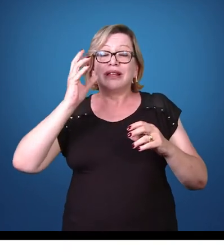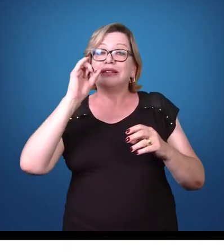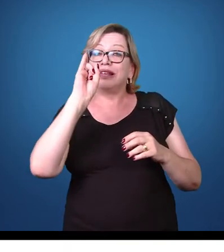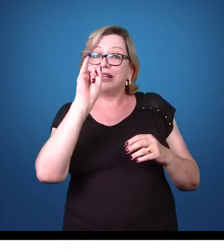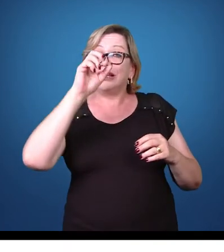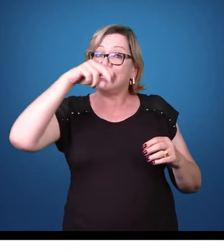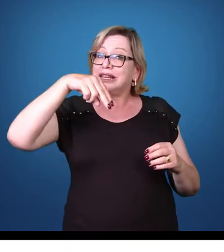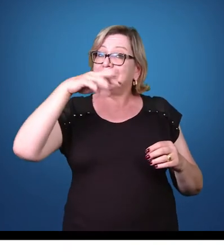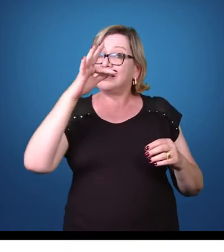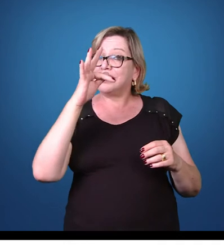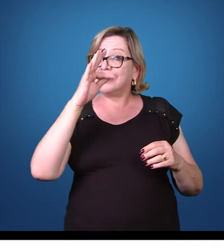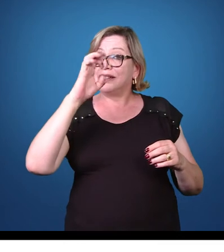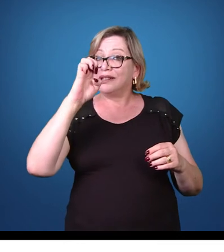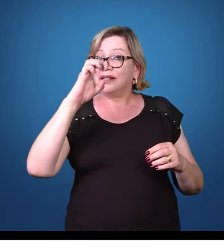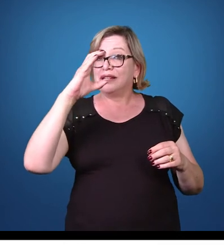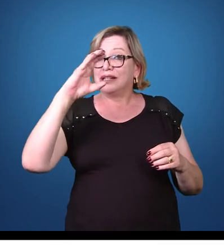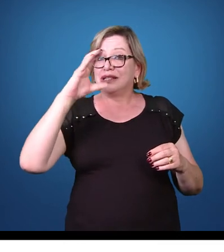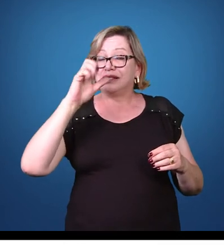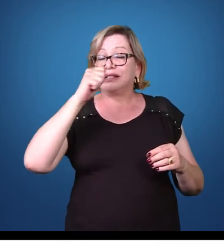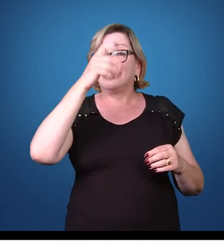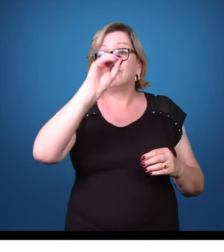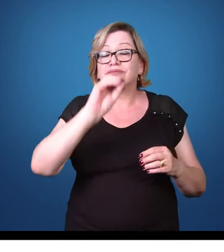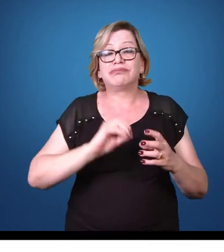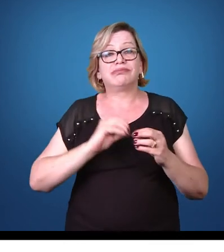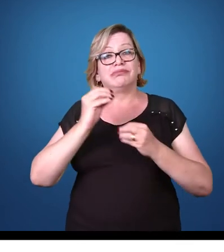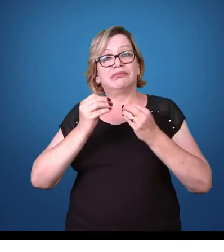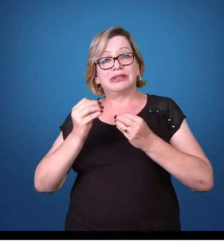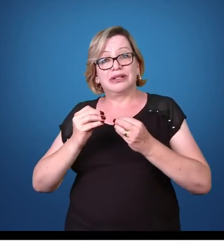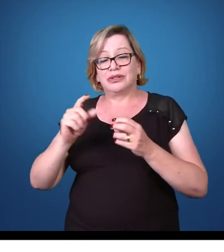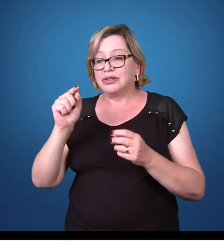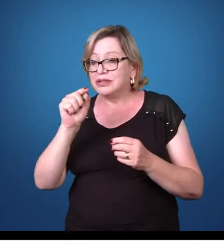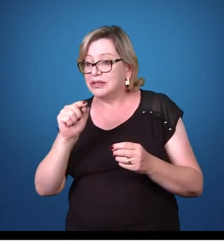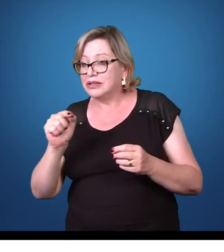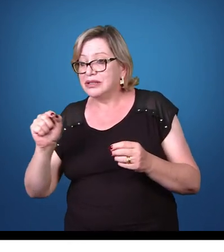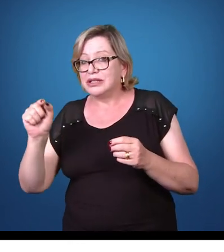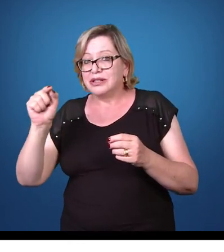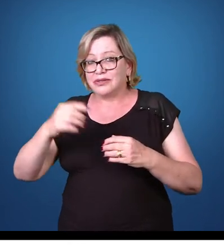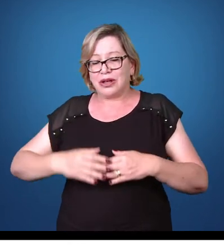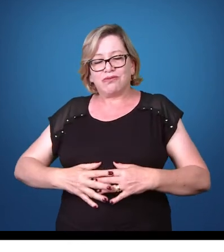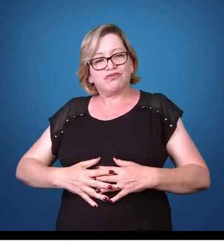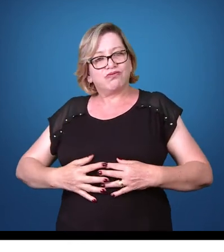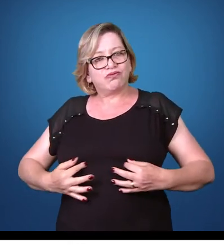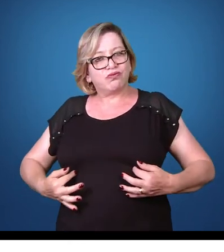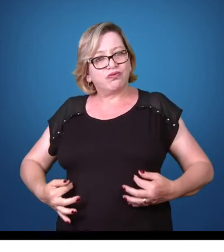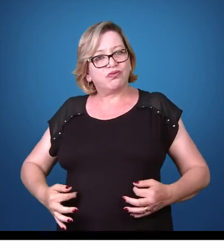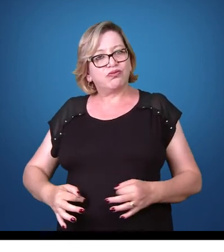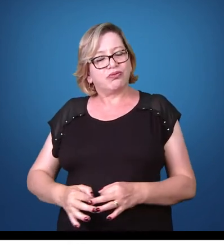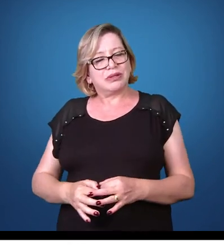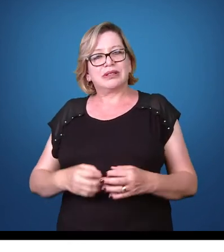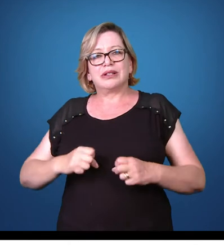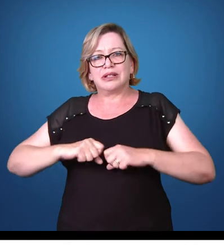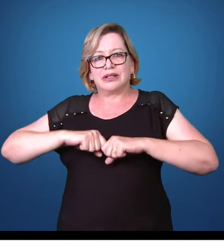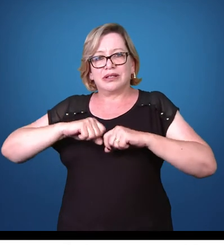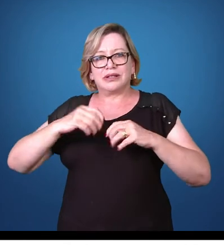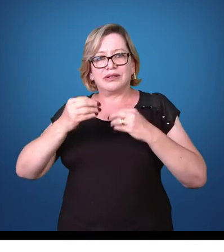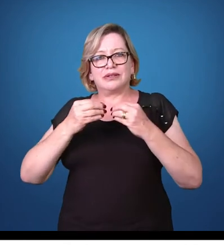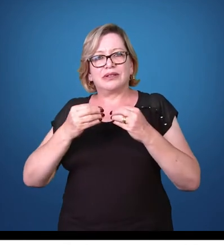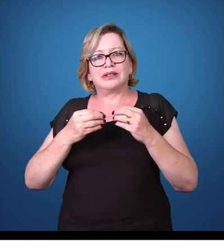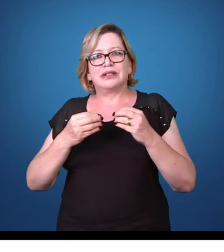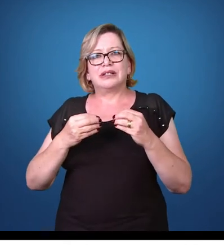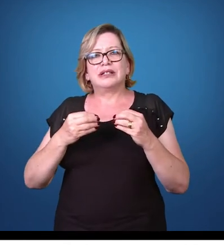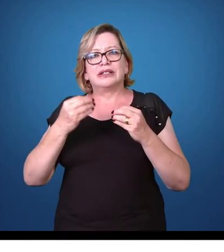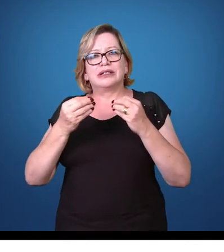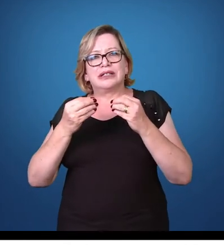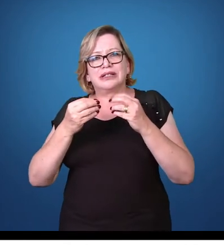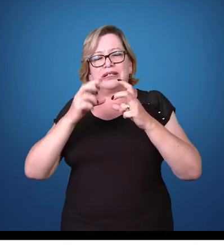Esse cisto, ele chega ao estômago e sofre desincistamento